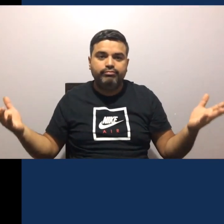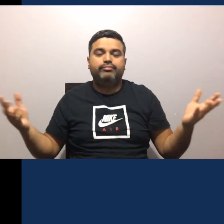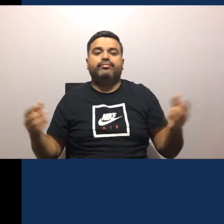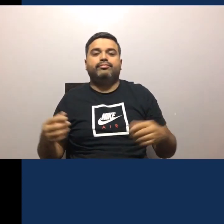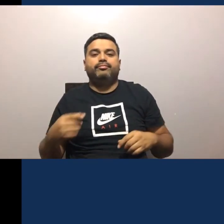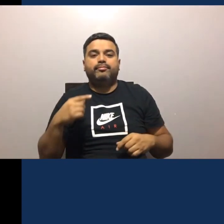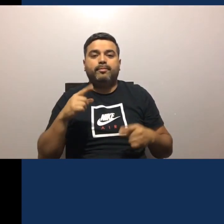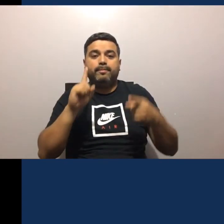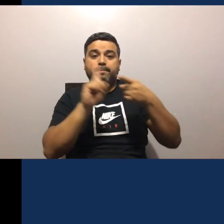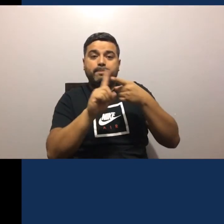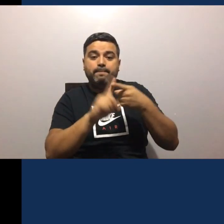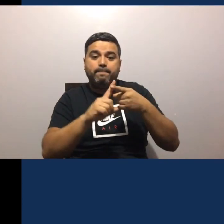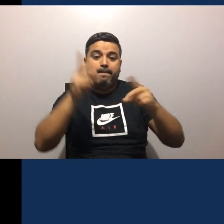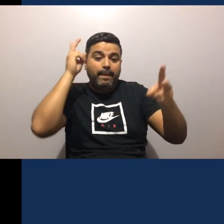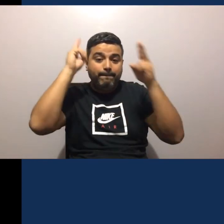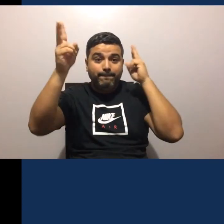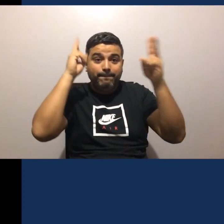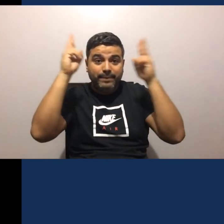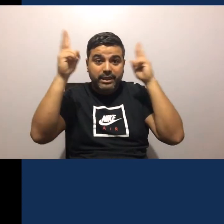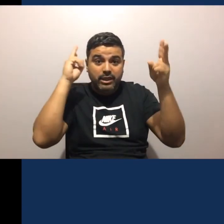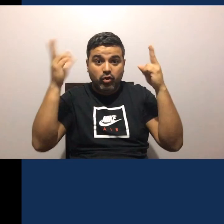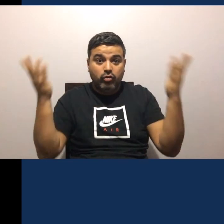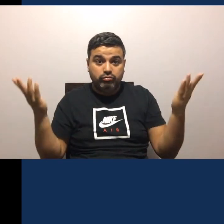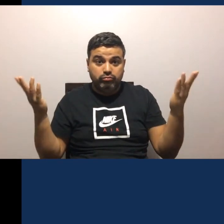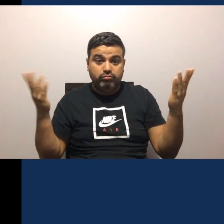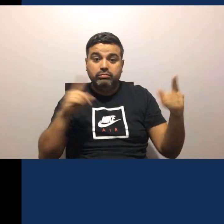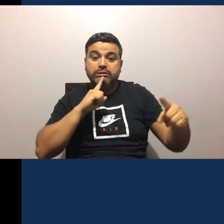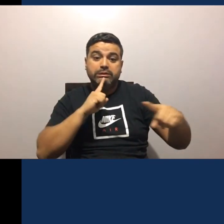Como por ejemplo En las micros